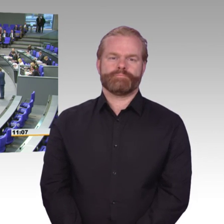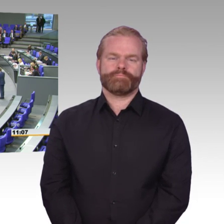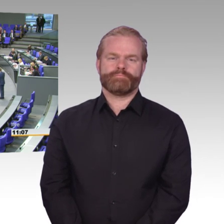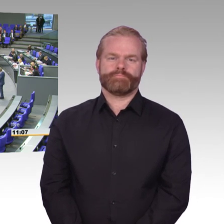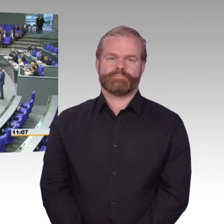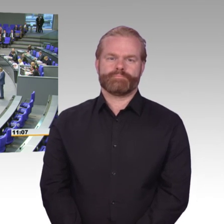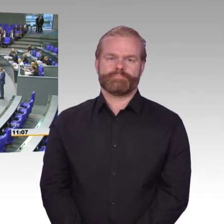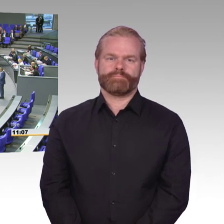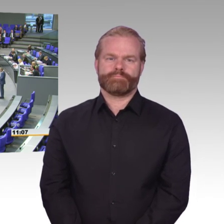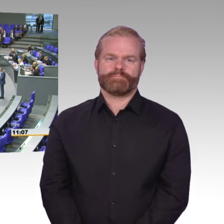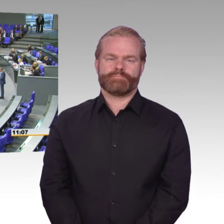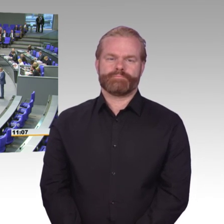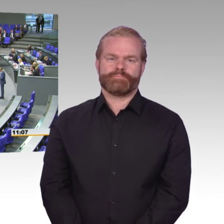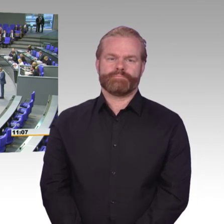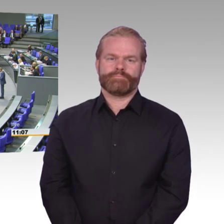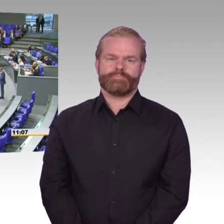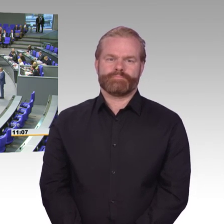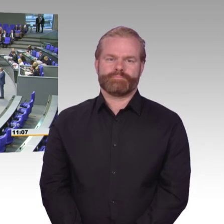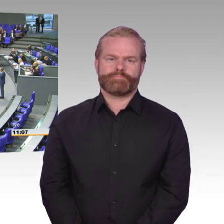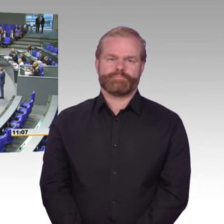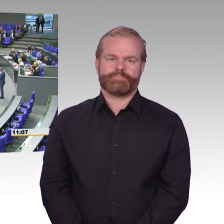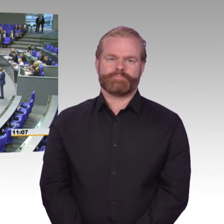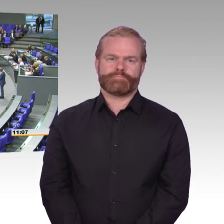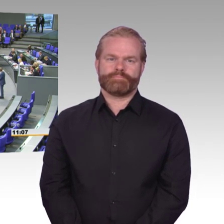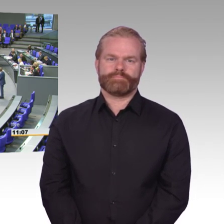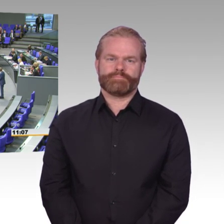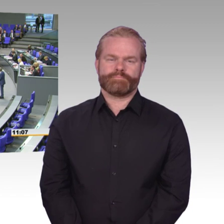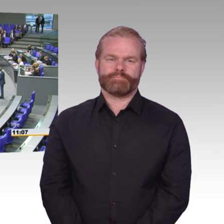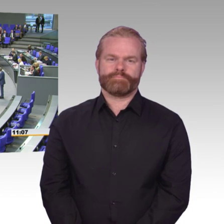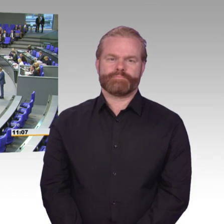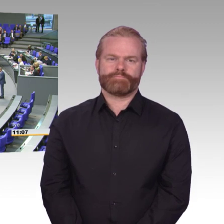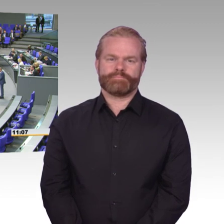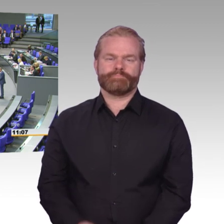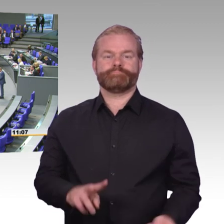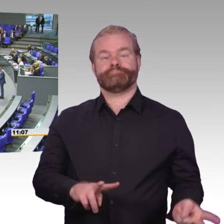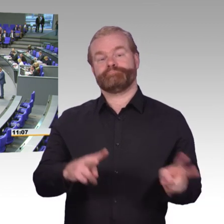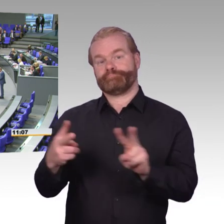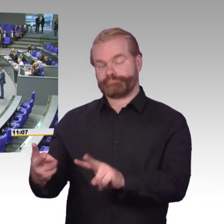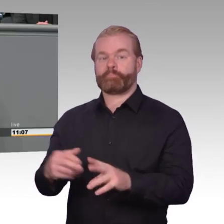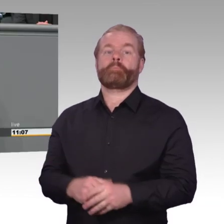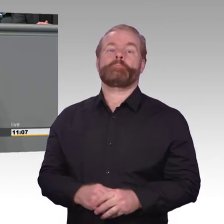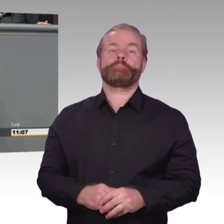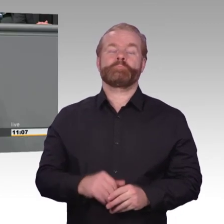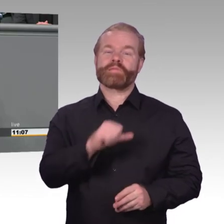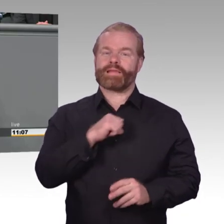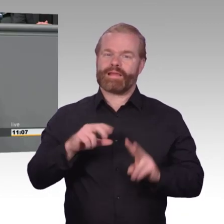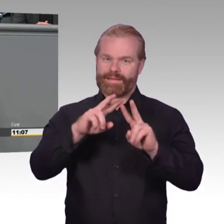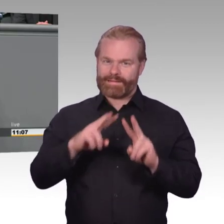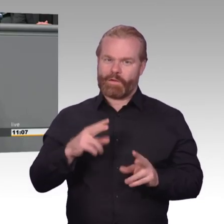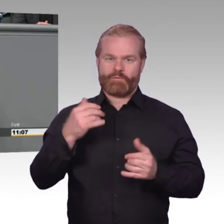Sehr geehrte Präsidentin, liebe Kolleginnen und Kollegen hier im Saal. Ich begrüße ganz besonders auch